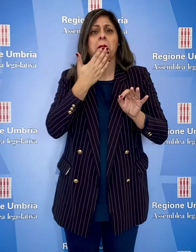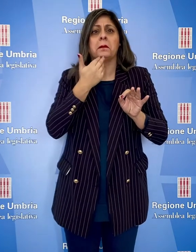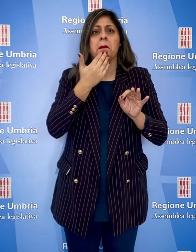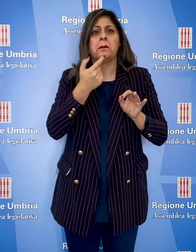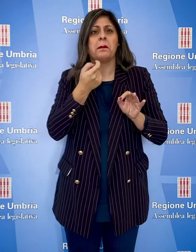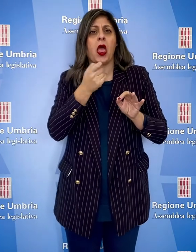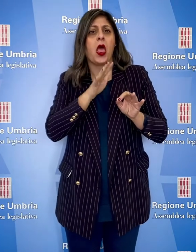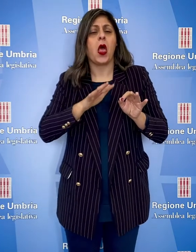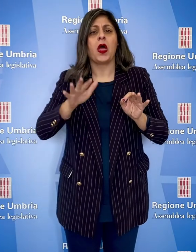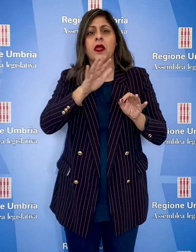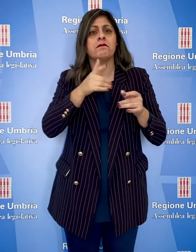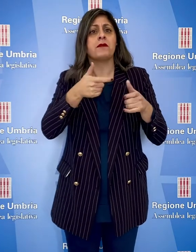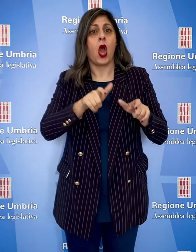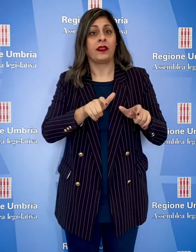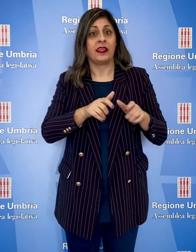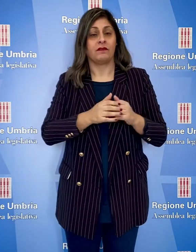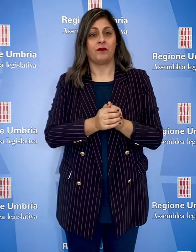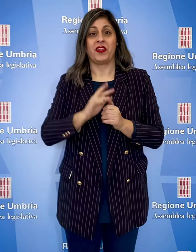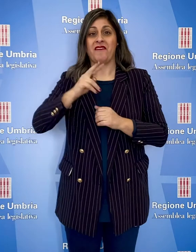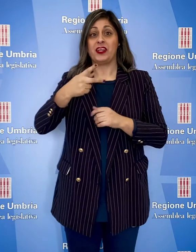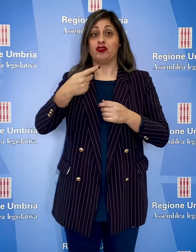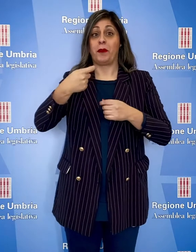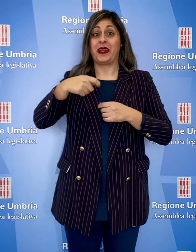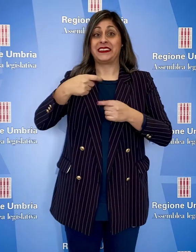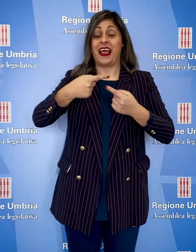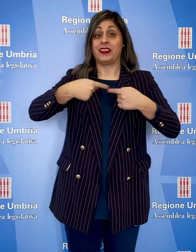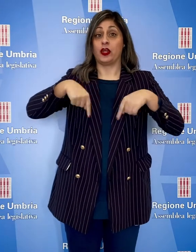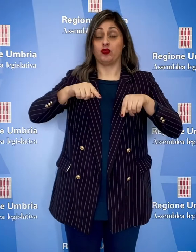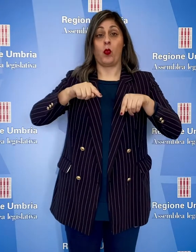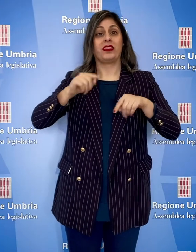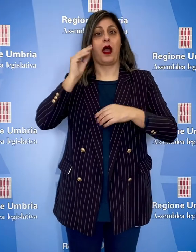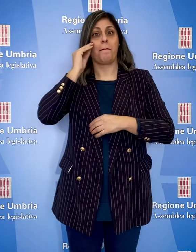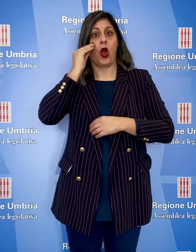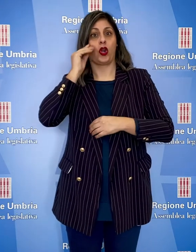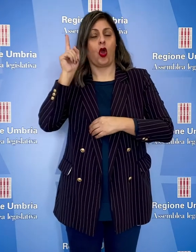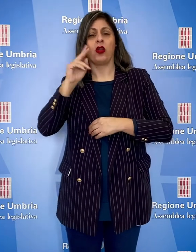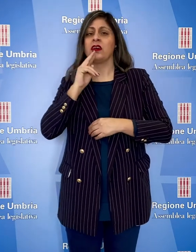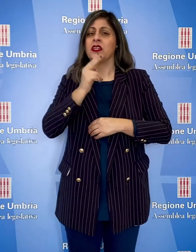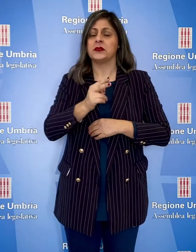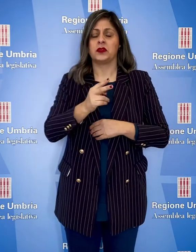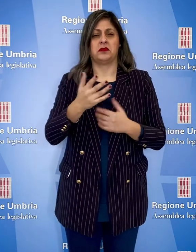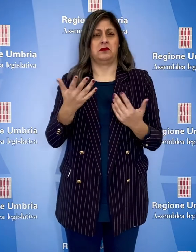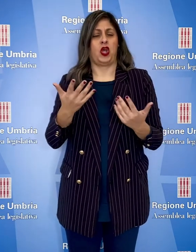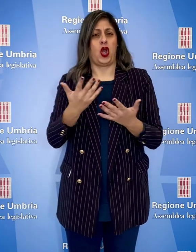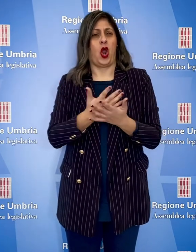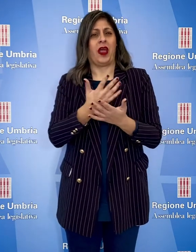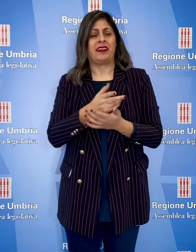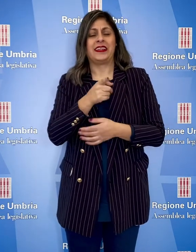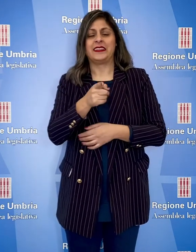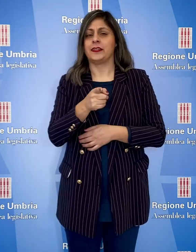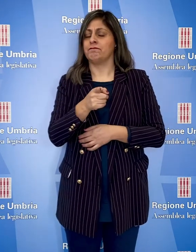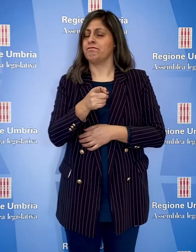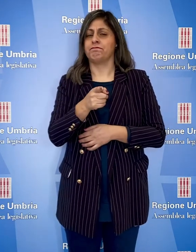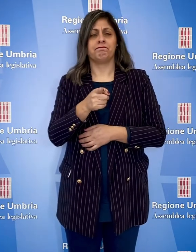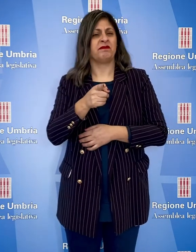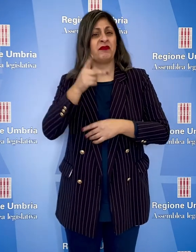Il vicepresidente della giunta, Roberto Borroni, ha risposto che si tratta di notizie che